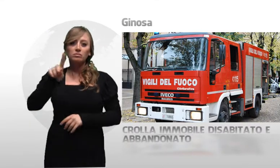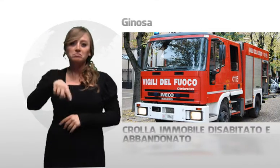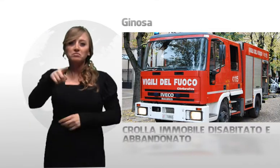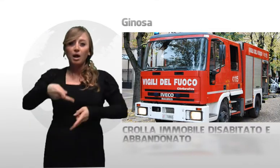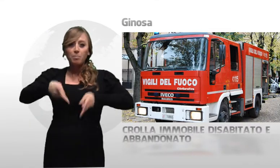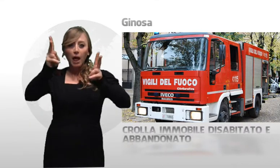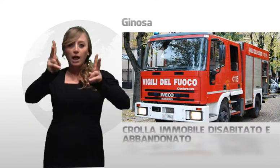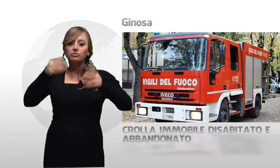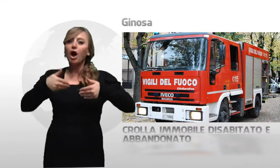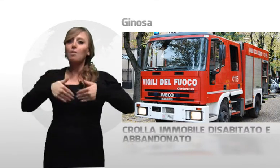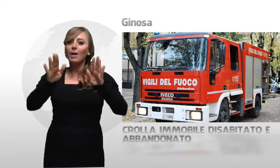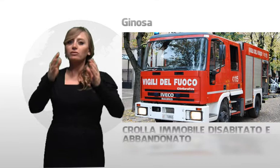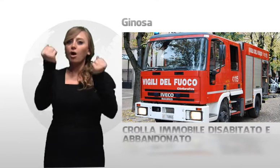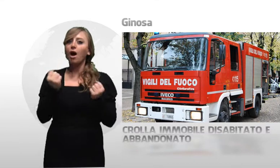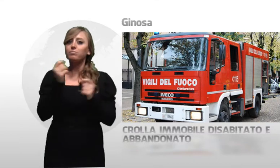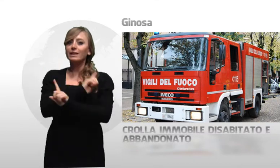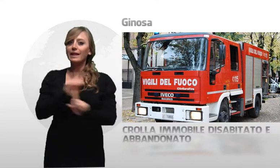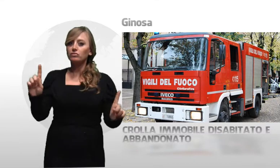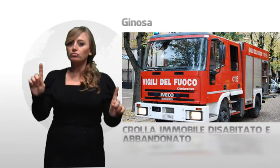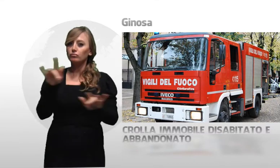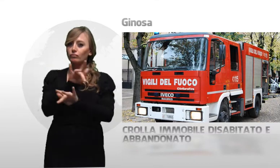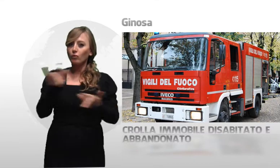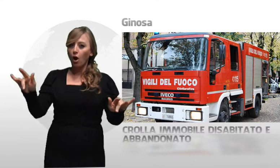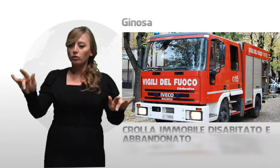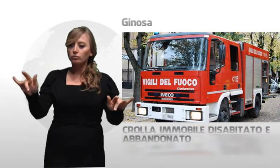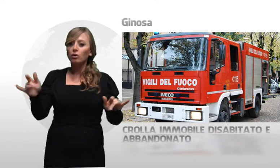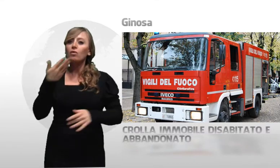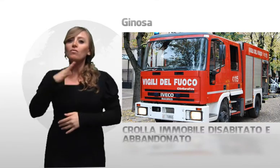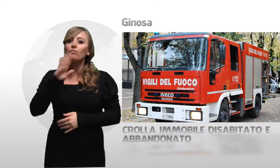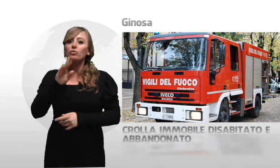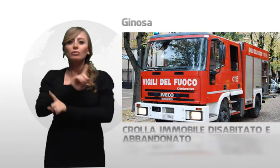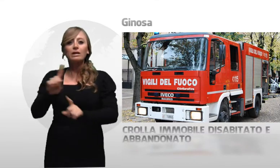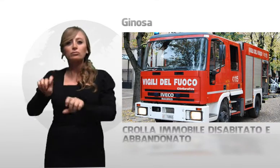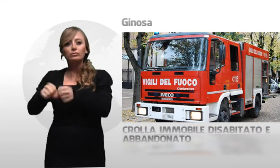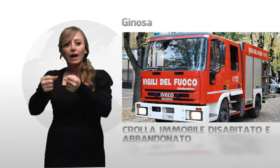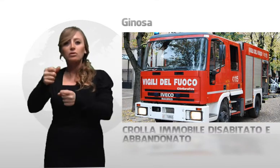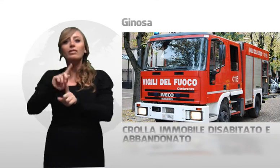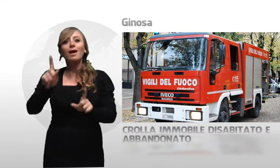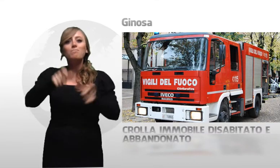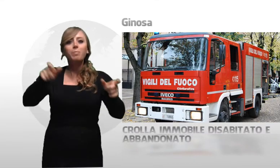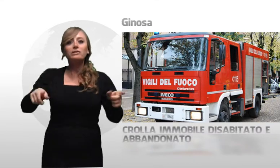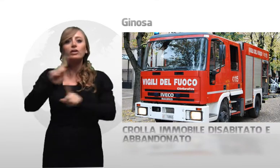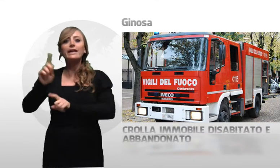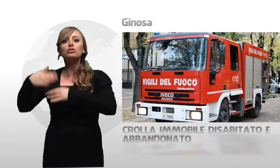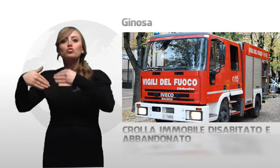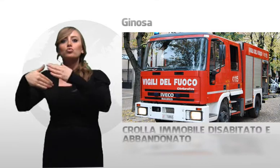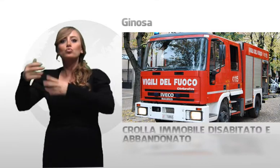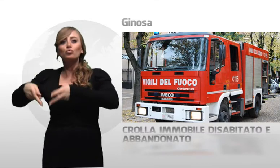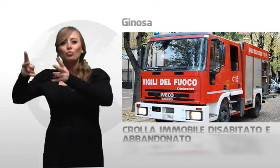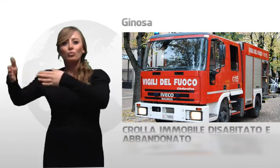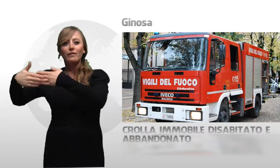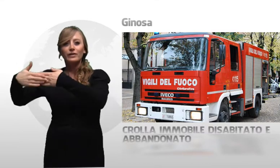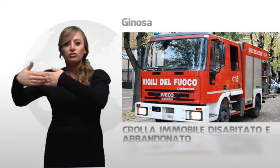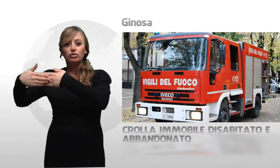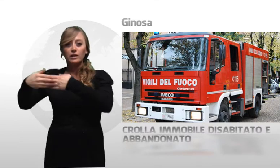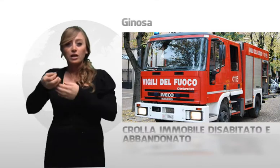abbandono. Nessun danno a persone e strutture adiacenti. Sul posto sono intervenuti i carabinieri di Castellaneta, personale dei